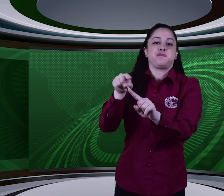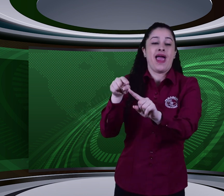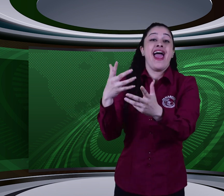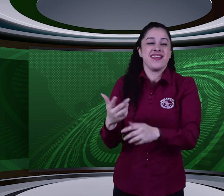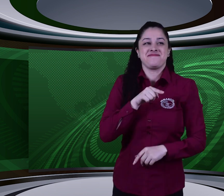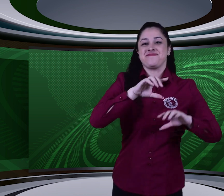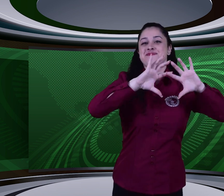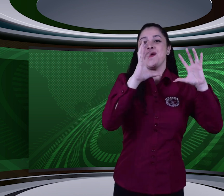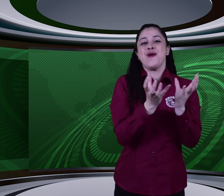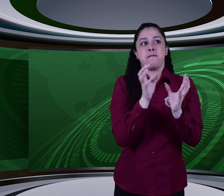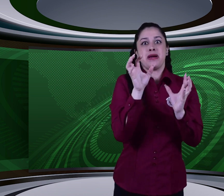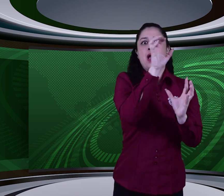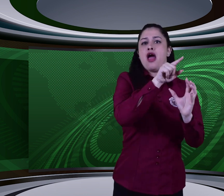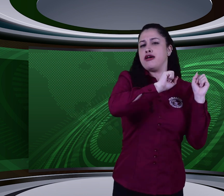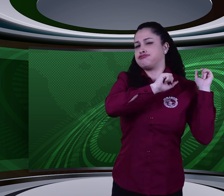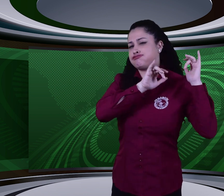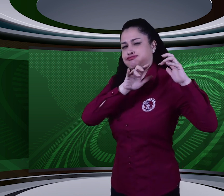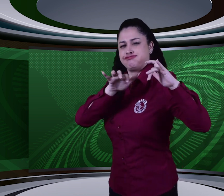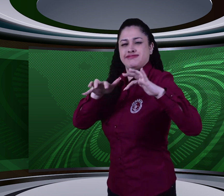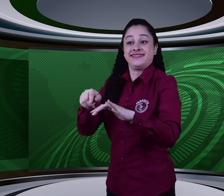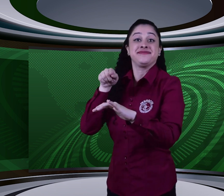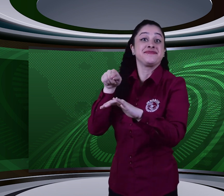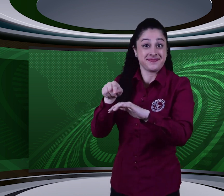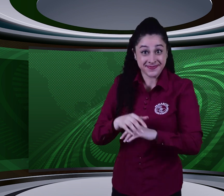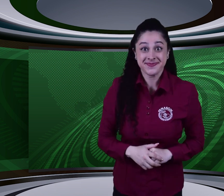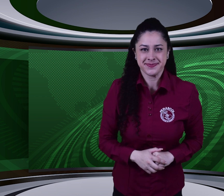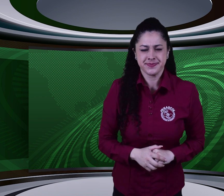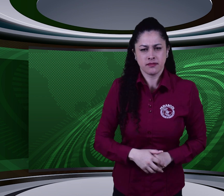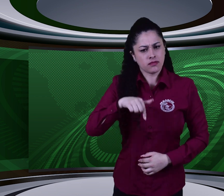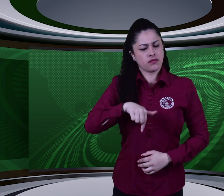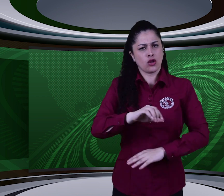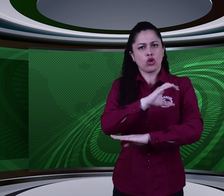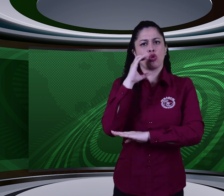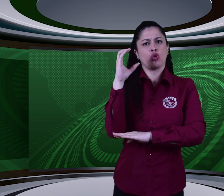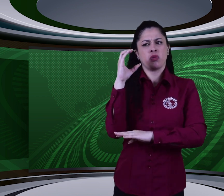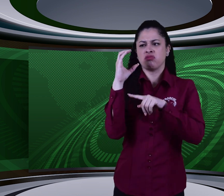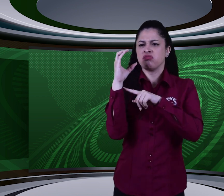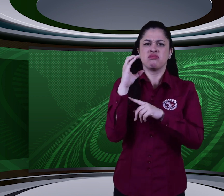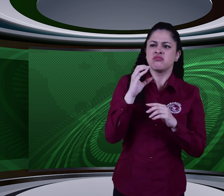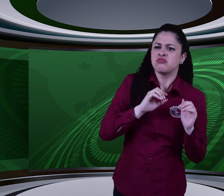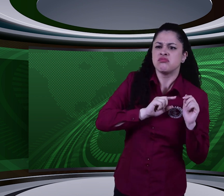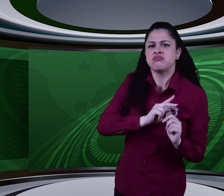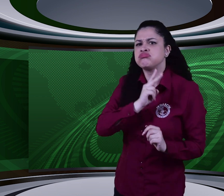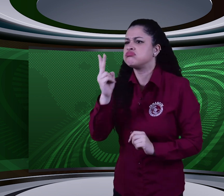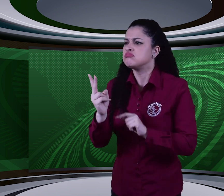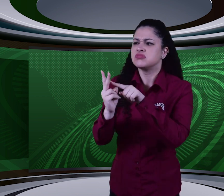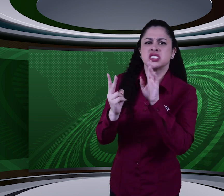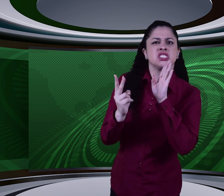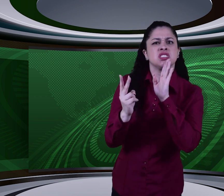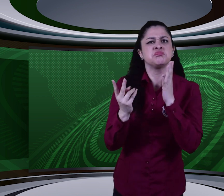Congreso y a la Asamblea, en donde convergen personas sordas de muchos países del mundo. Y de Colombia se encuentran